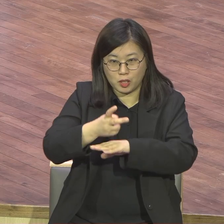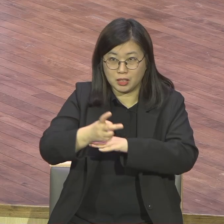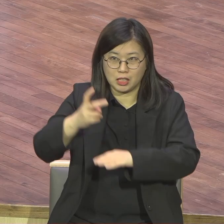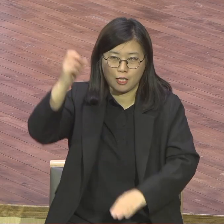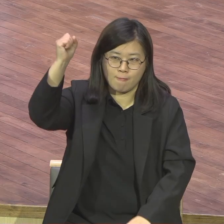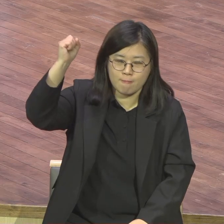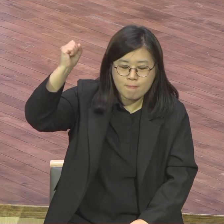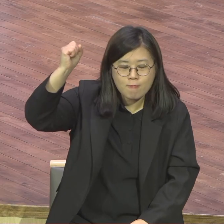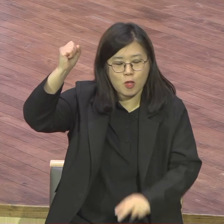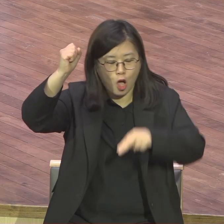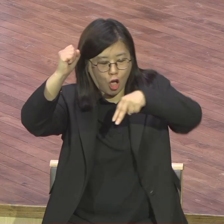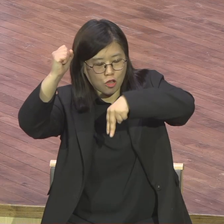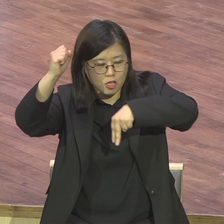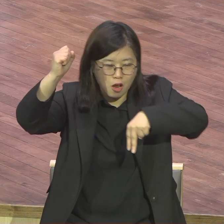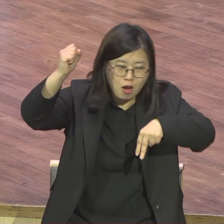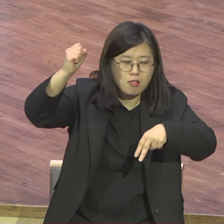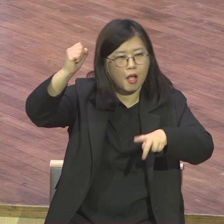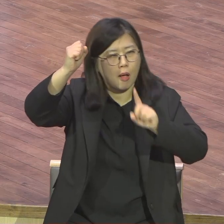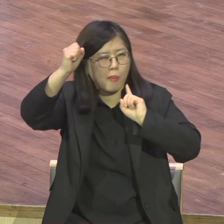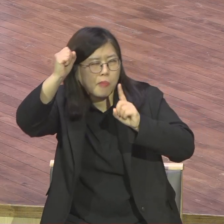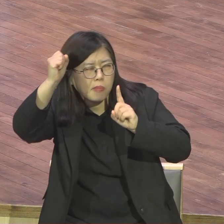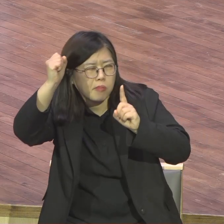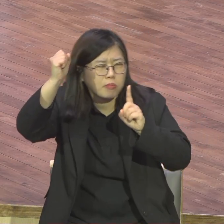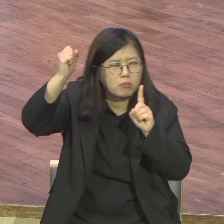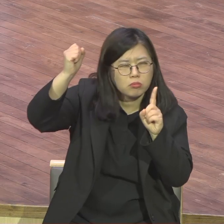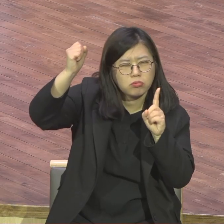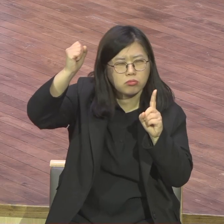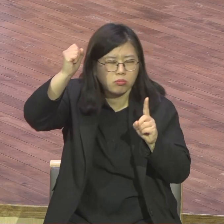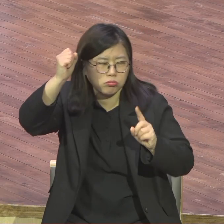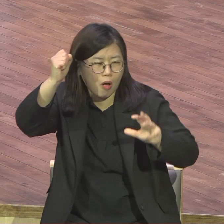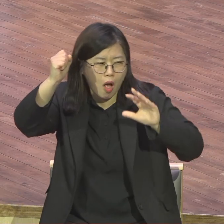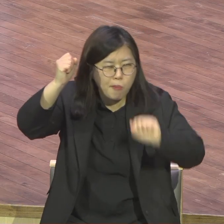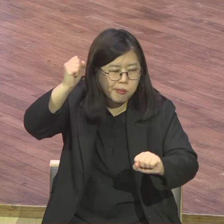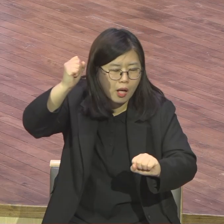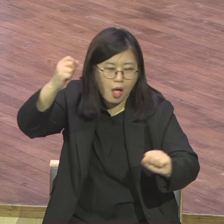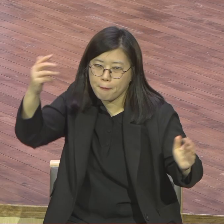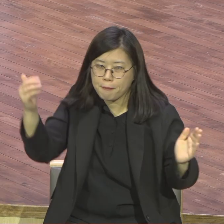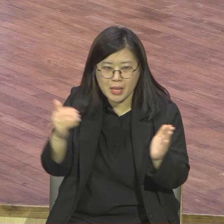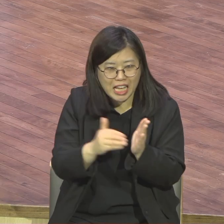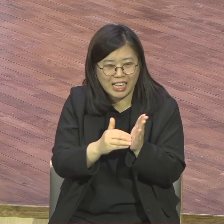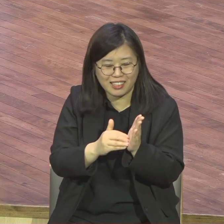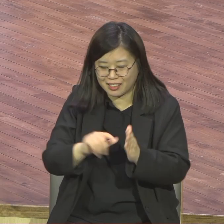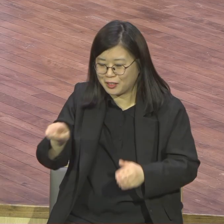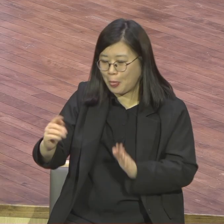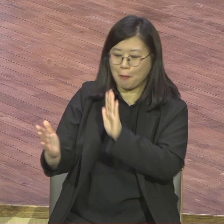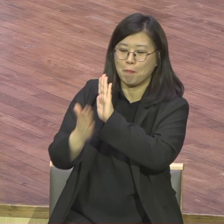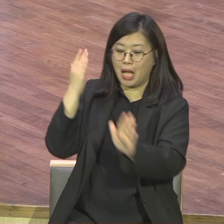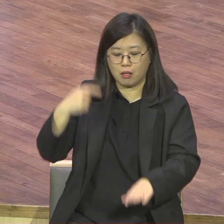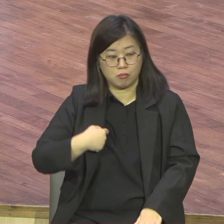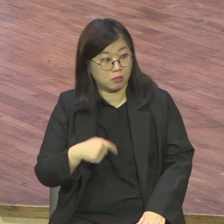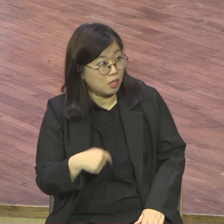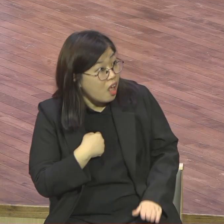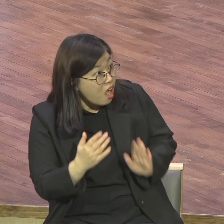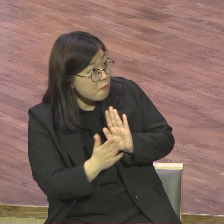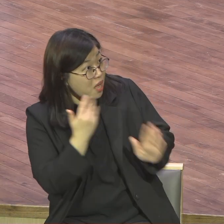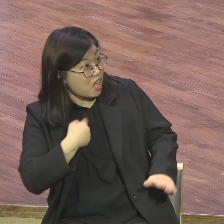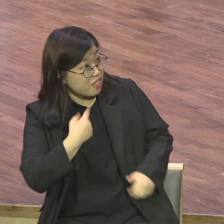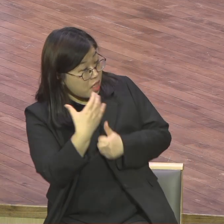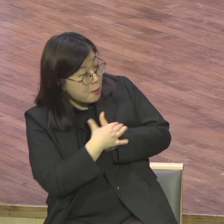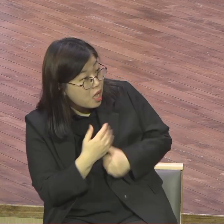하 두 종교장 가더니 딱 하고 내복하랄게 야 좋았지 자석버스 39번